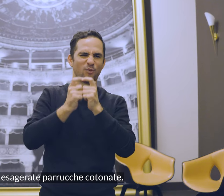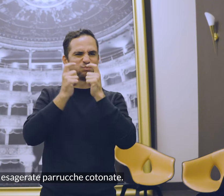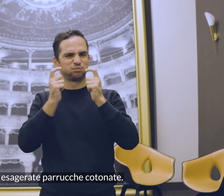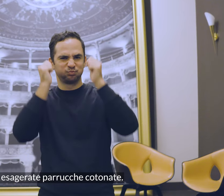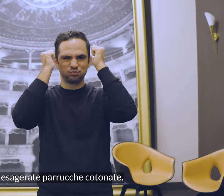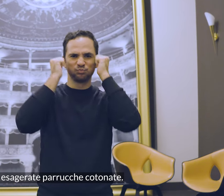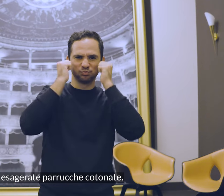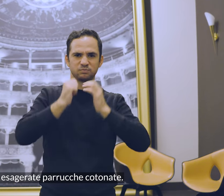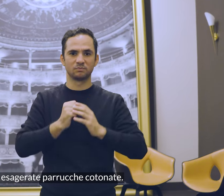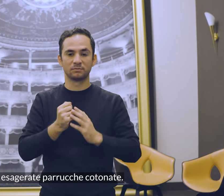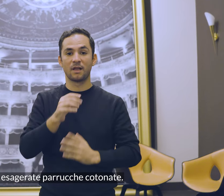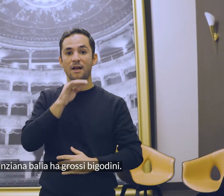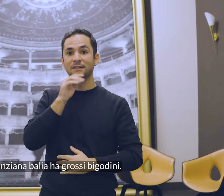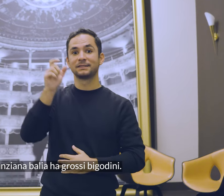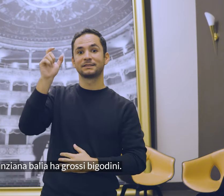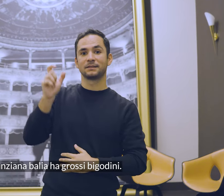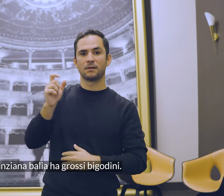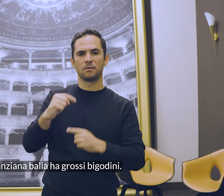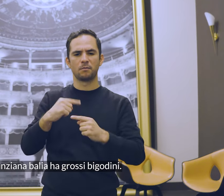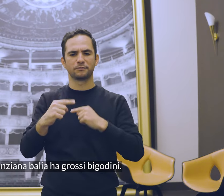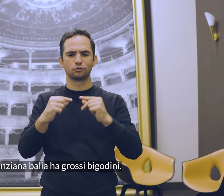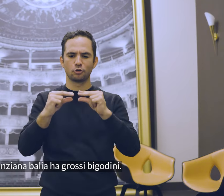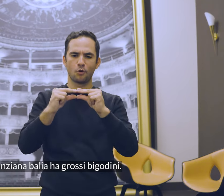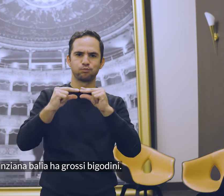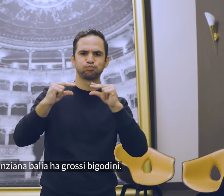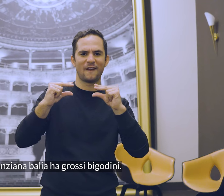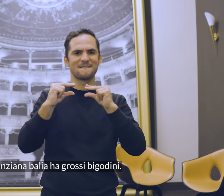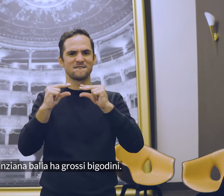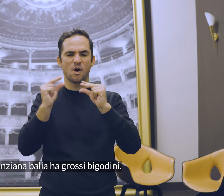parrucche cotonate. L'anziana balia ha grossi bigodini.